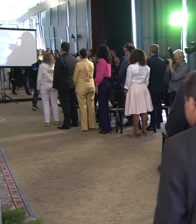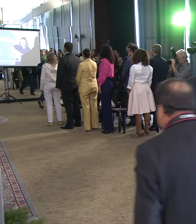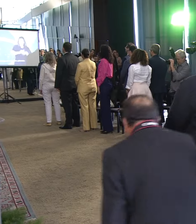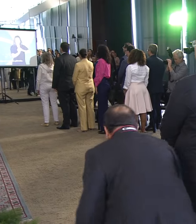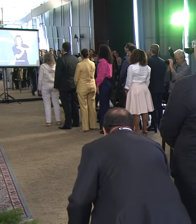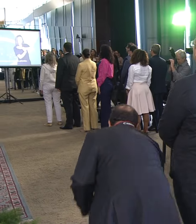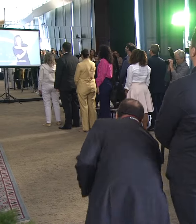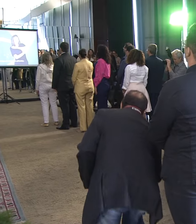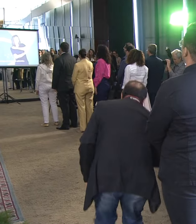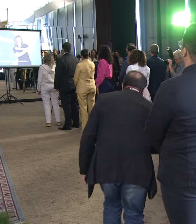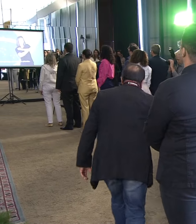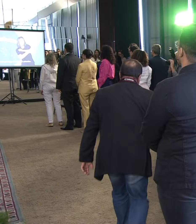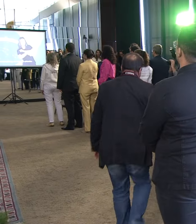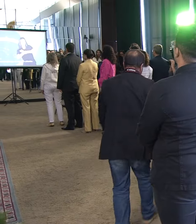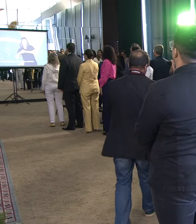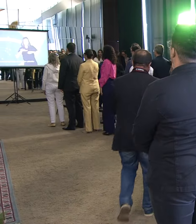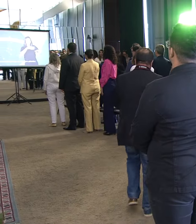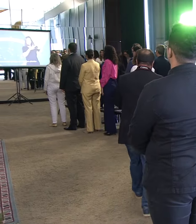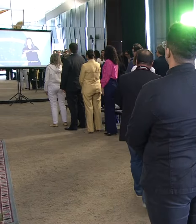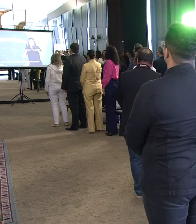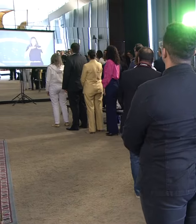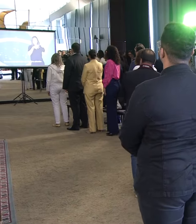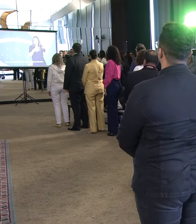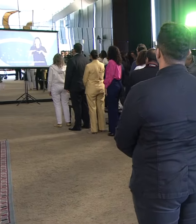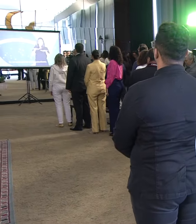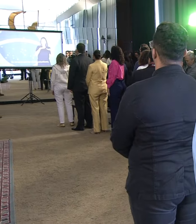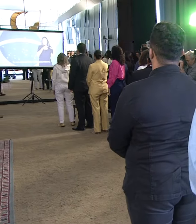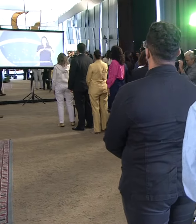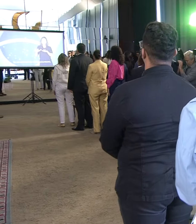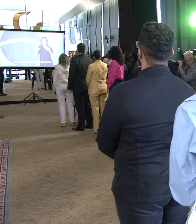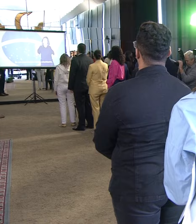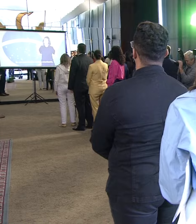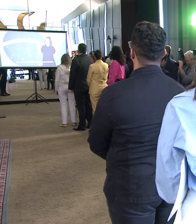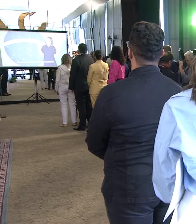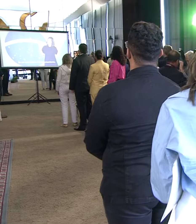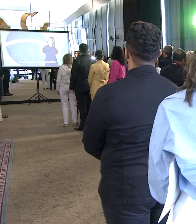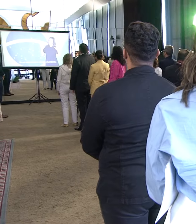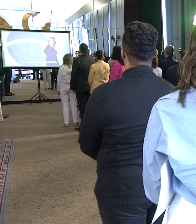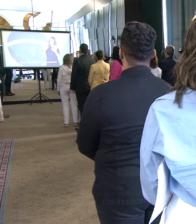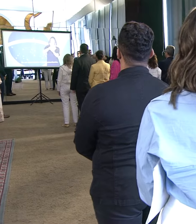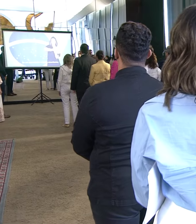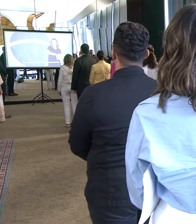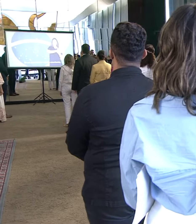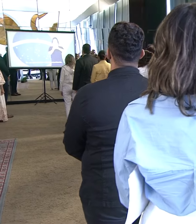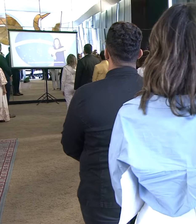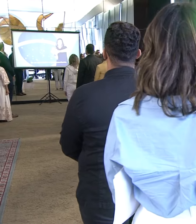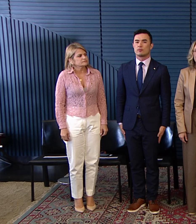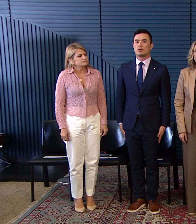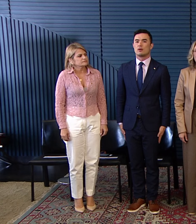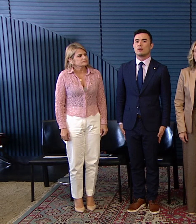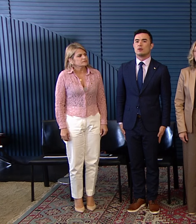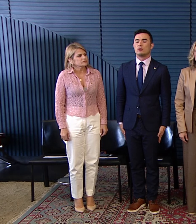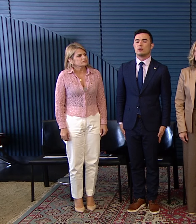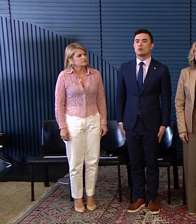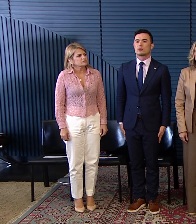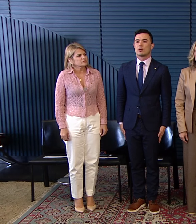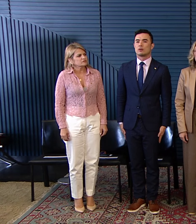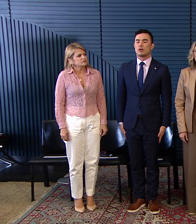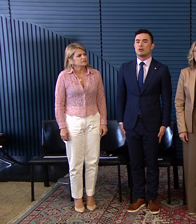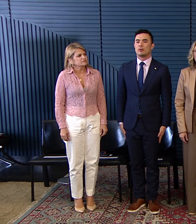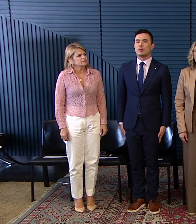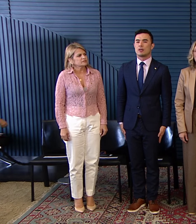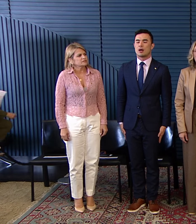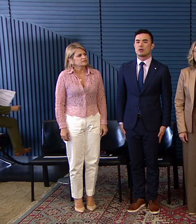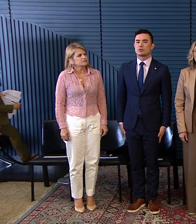Ouviram do Ipiranga as margens de um povo herói cobrado e retumbante e o